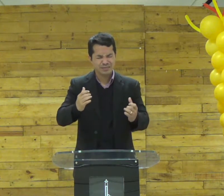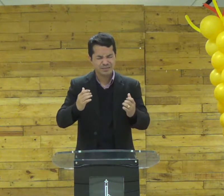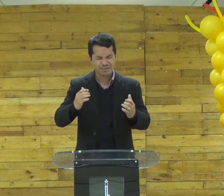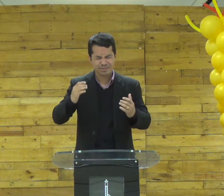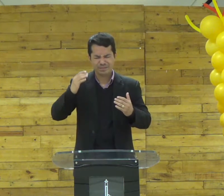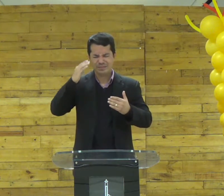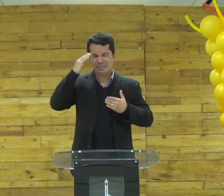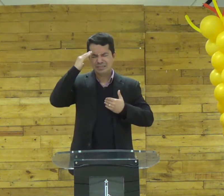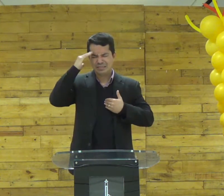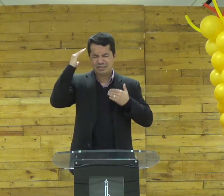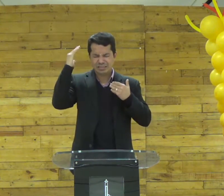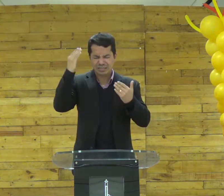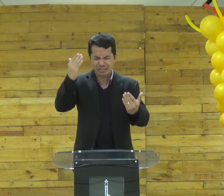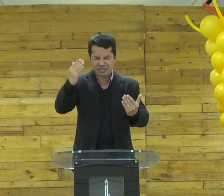eu queria te agradecer